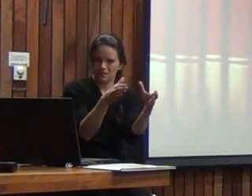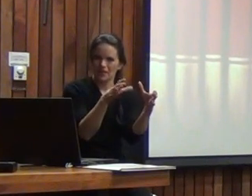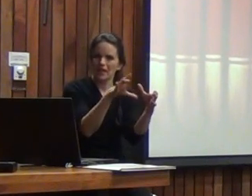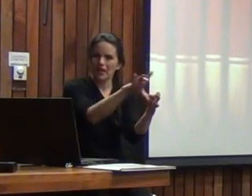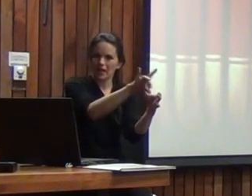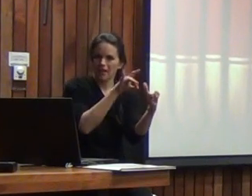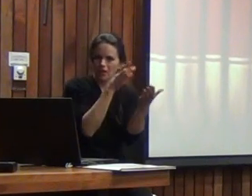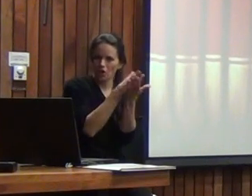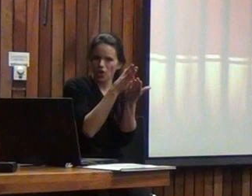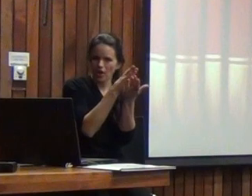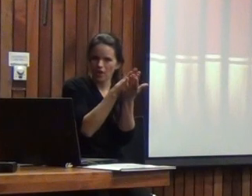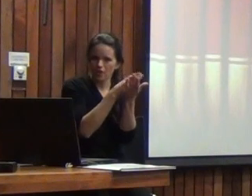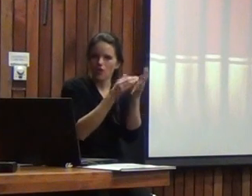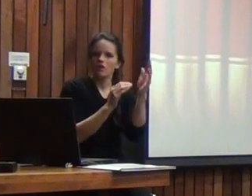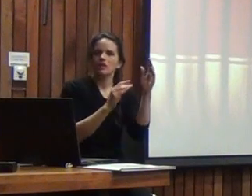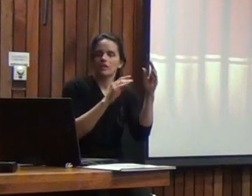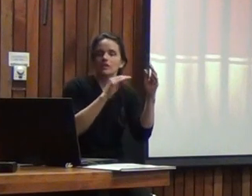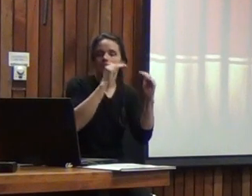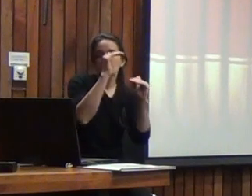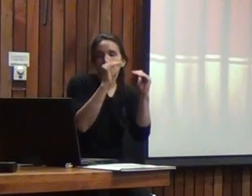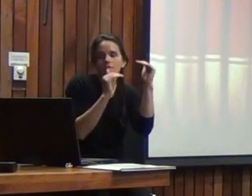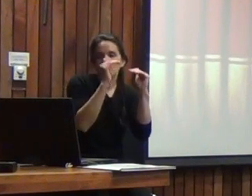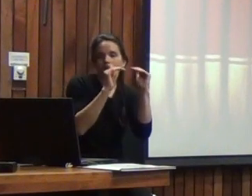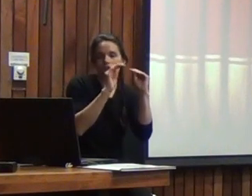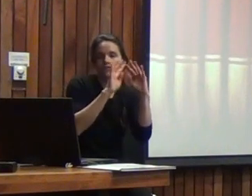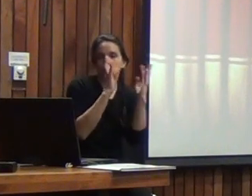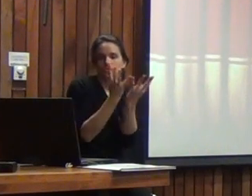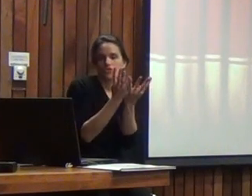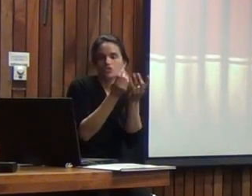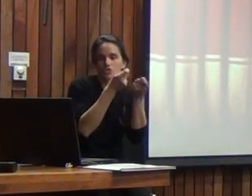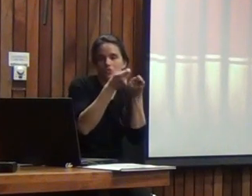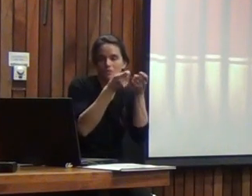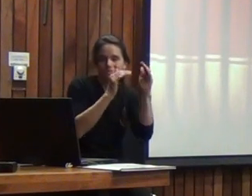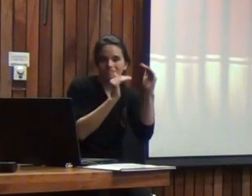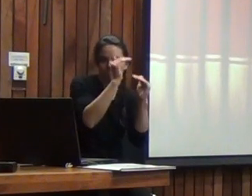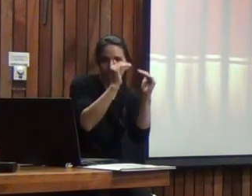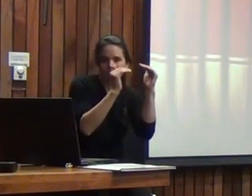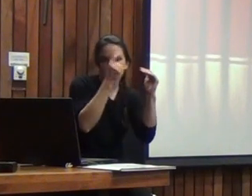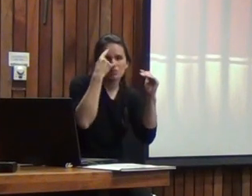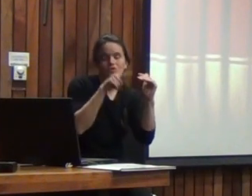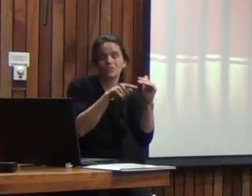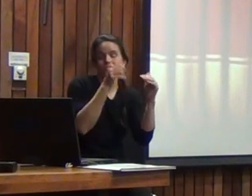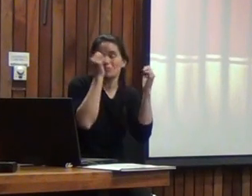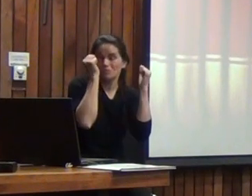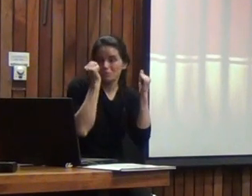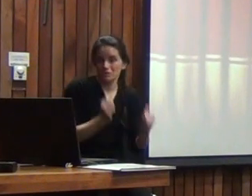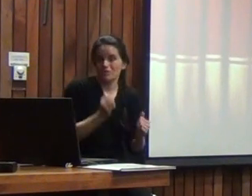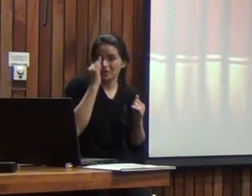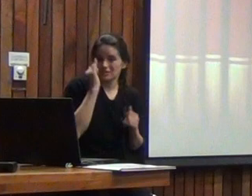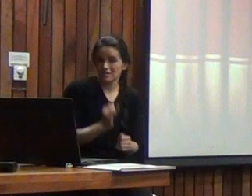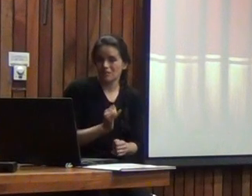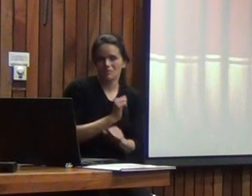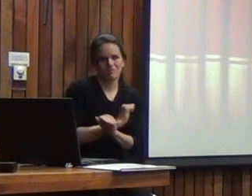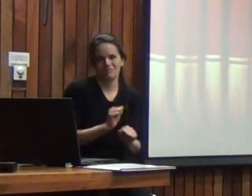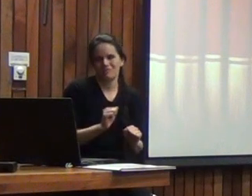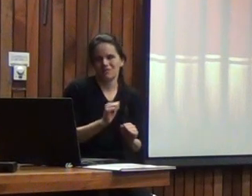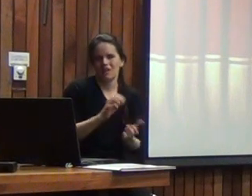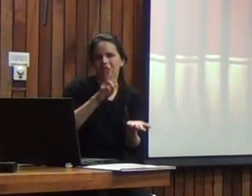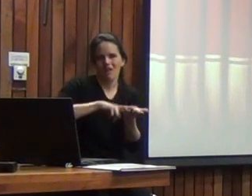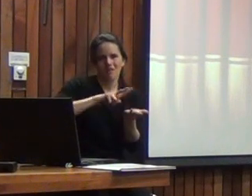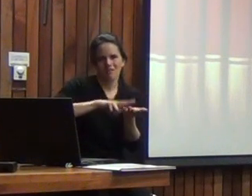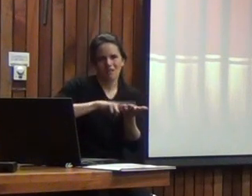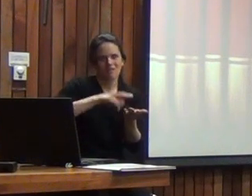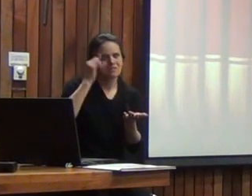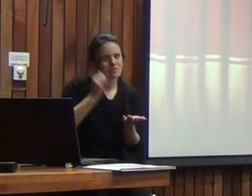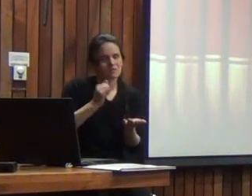seleccionar niños de alto y bajo nivel pero la verdad es que eso tampoco fue siempre posible la realidad siempre es